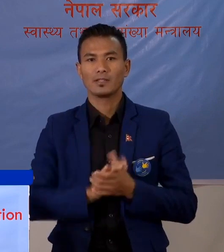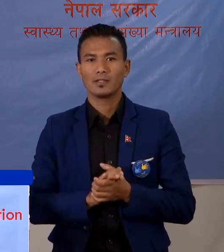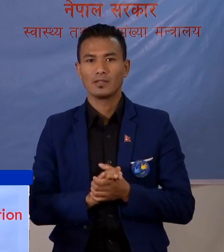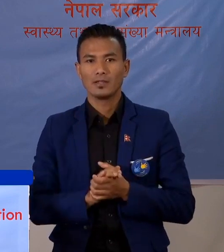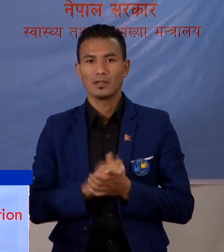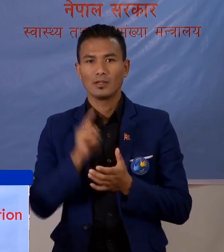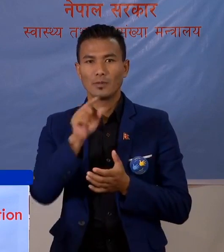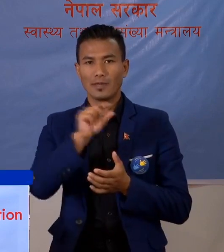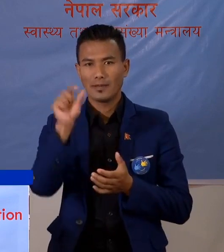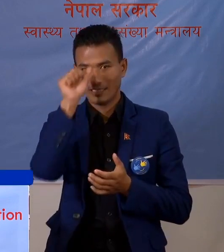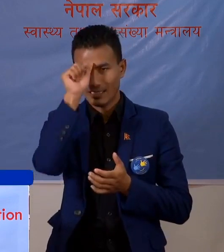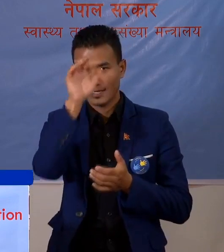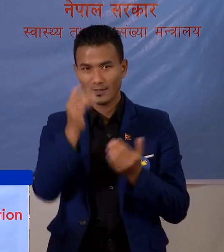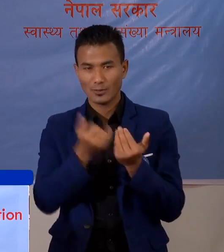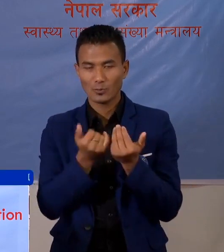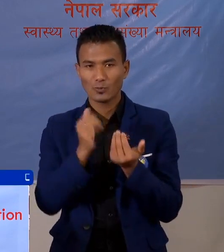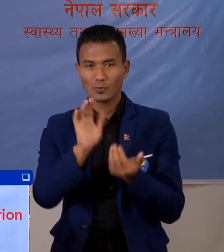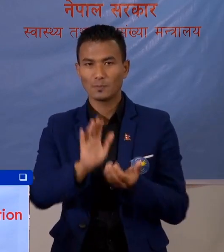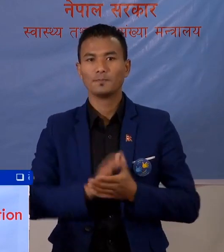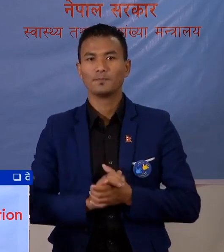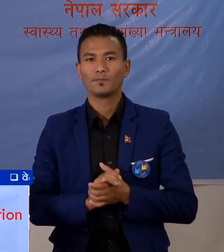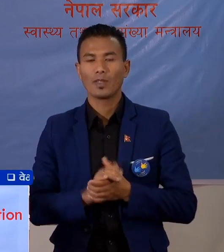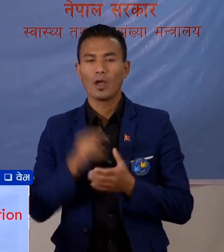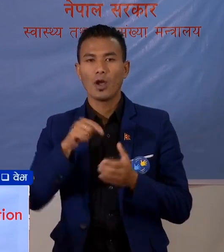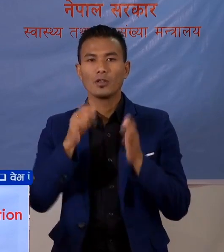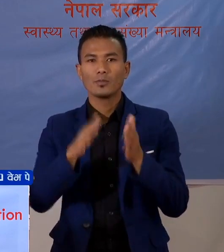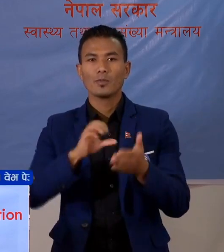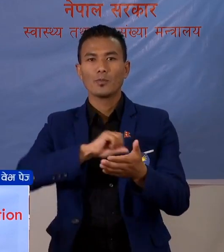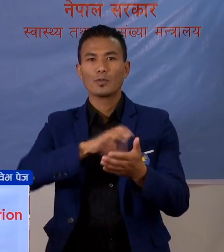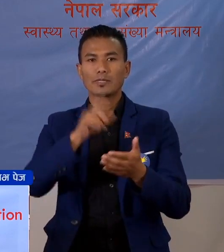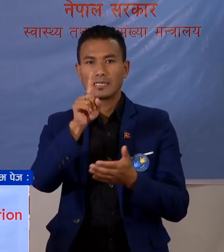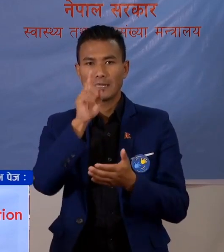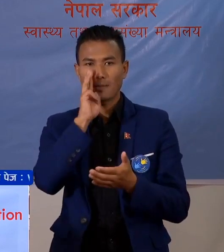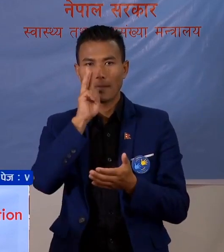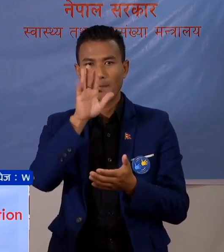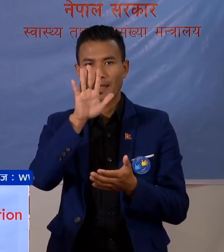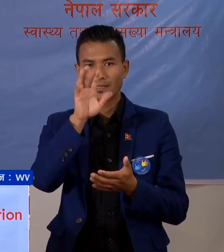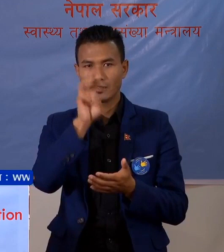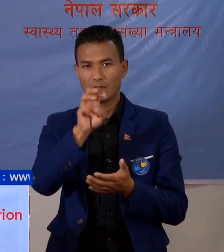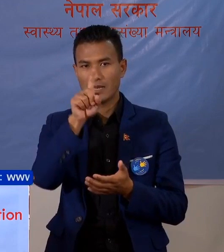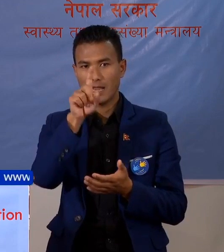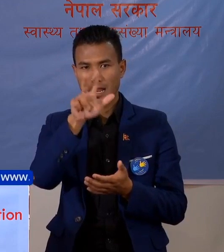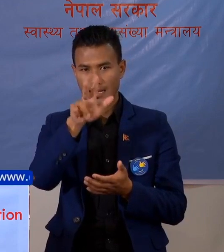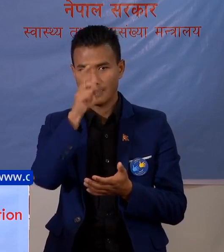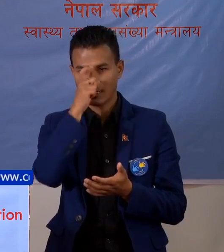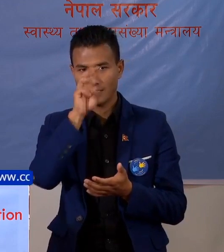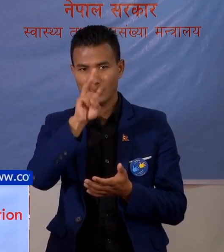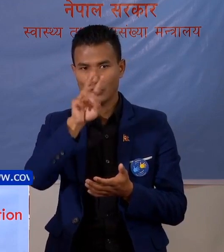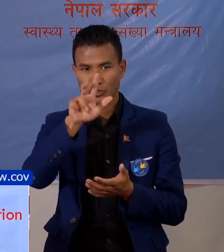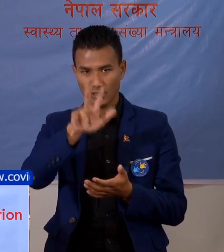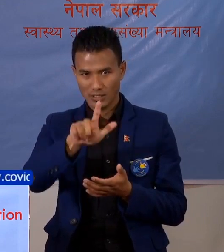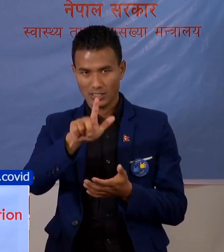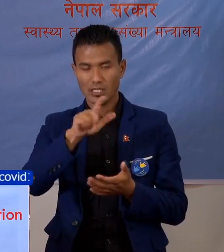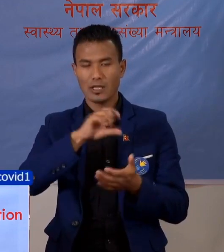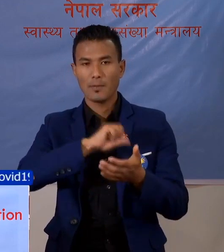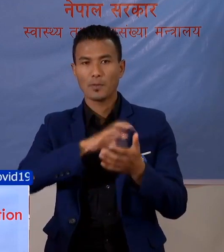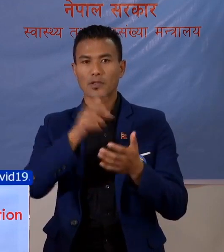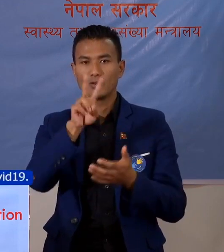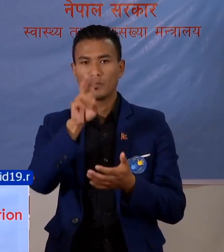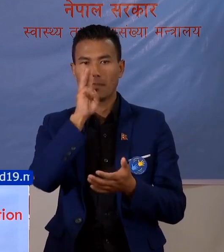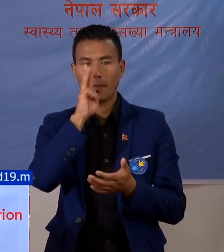सोको बारे मां जानकारी दिन चाहांचो, आल सम्म प्रदेश नमर एक मां 5,831, प्रदेश नमर दुई मां 5